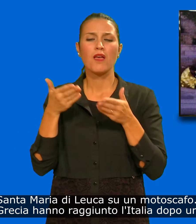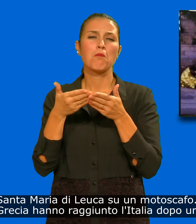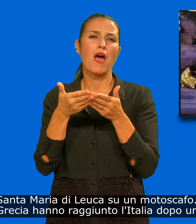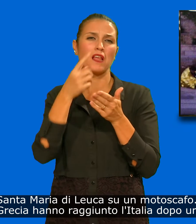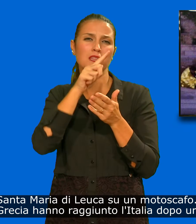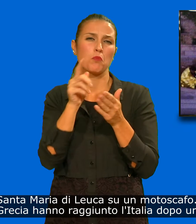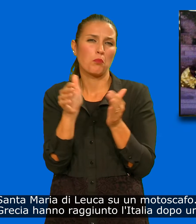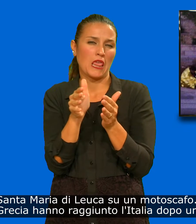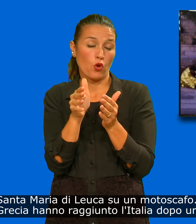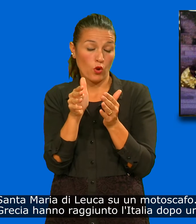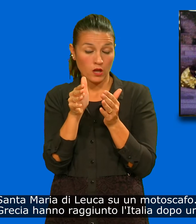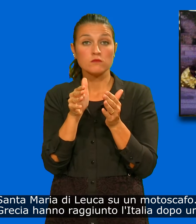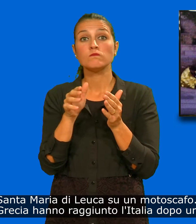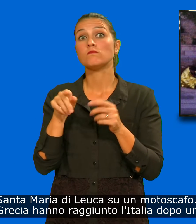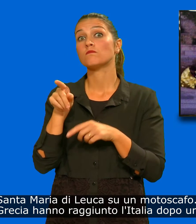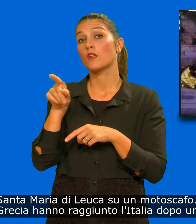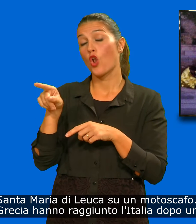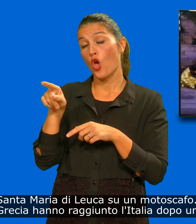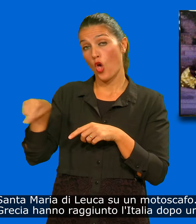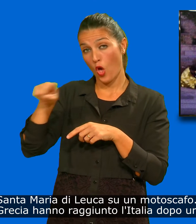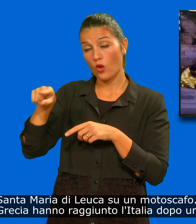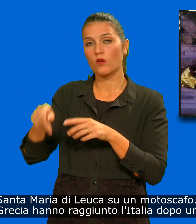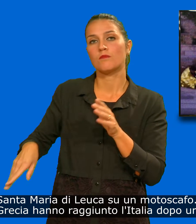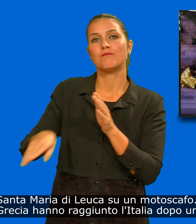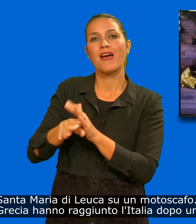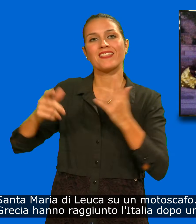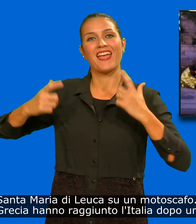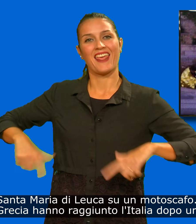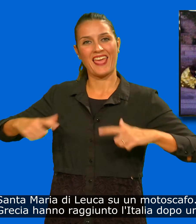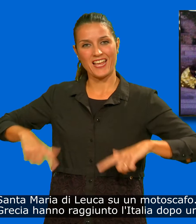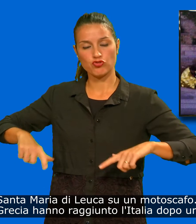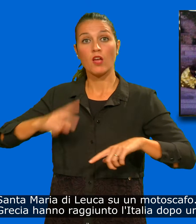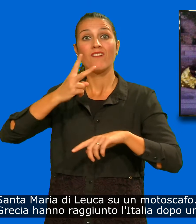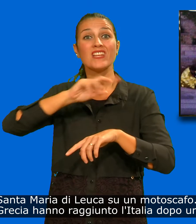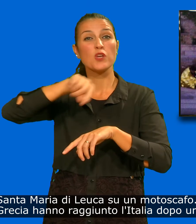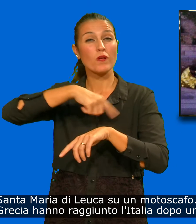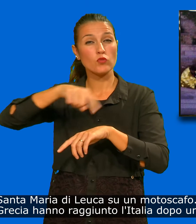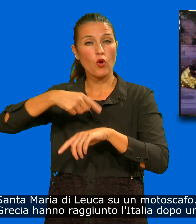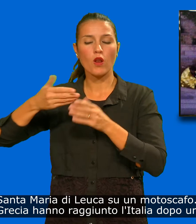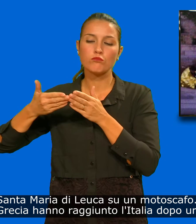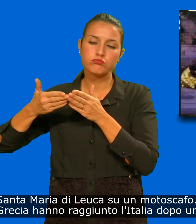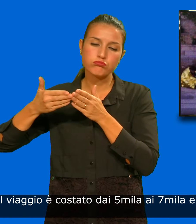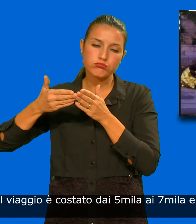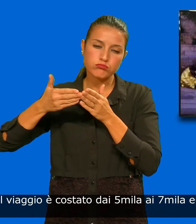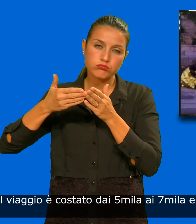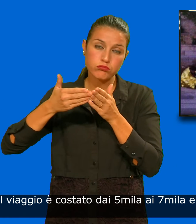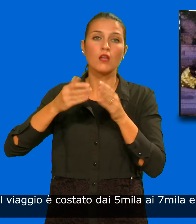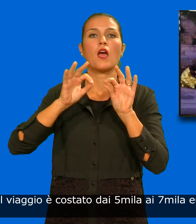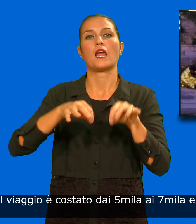I migranti partiti dalla Grecia hanno raggiunto l'Italia dopo un giorno di navigazione. Il viaggio è costato